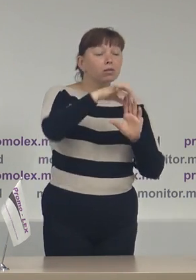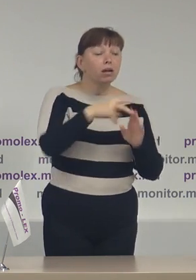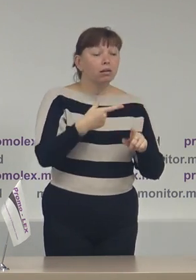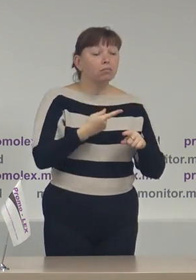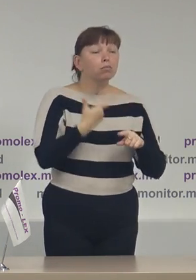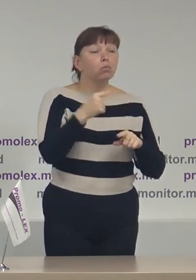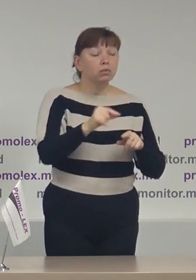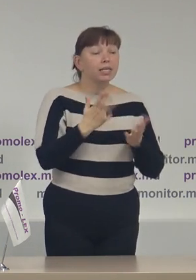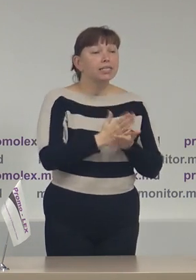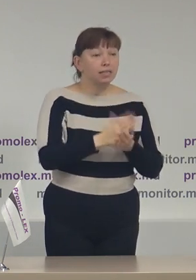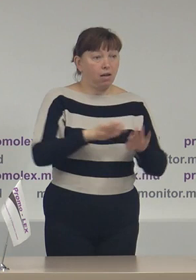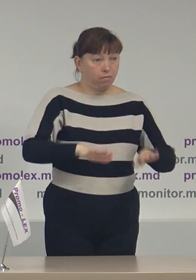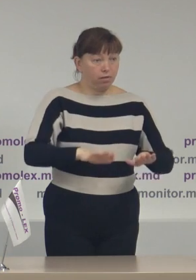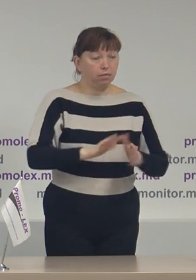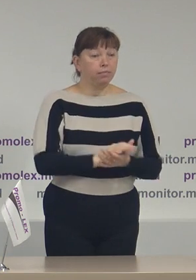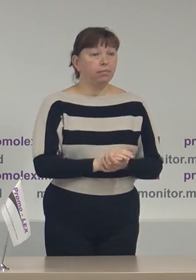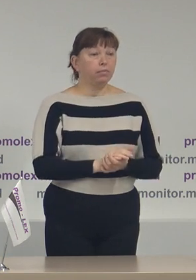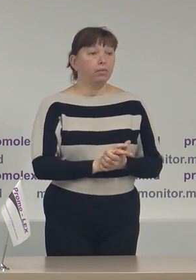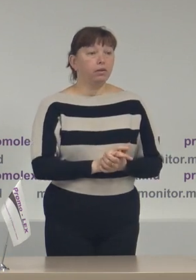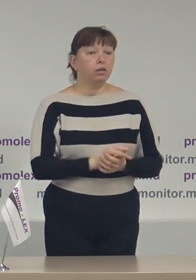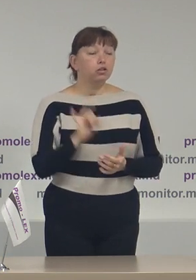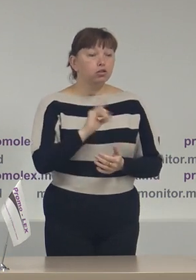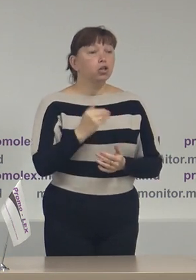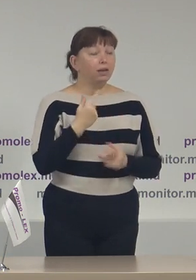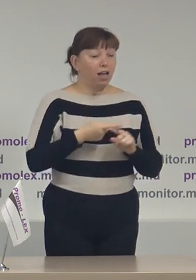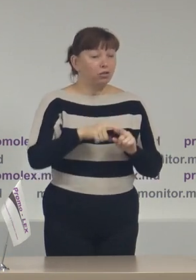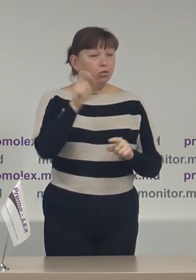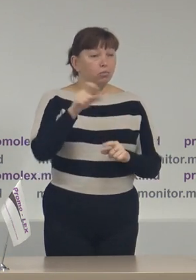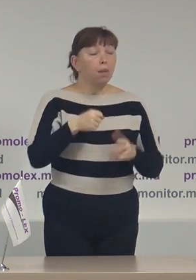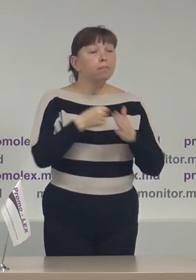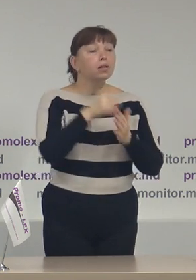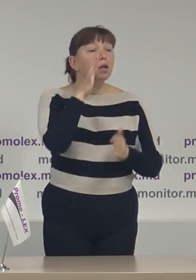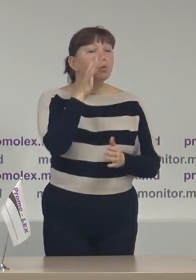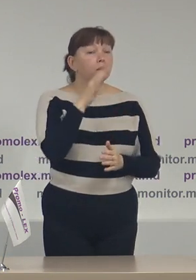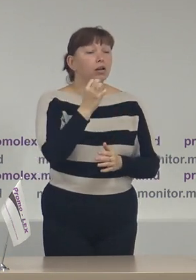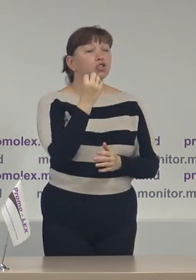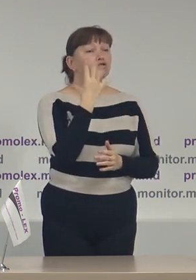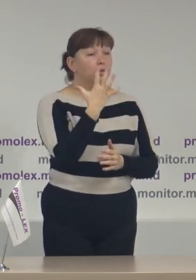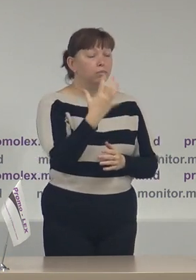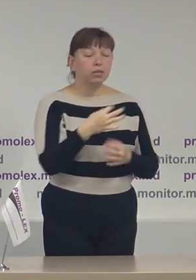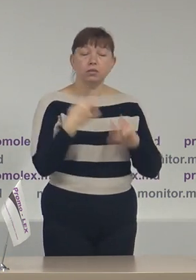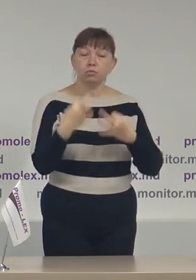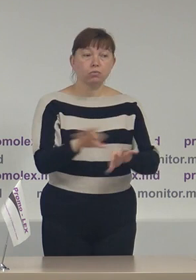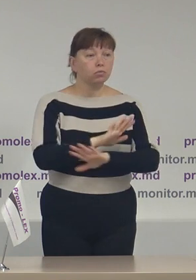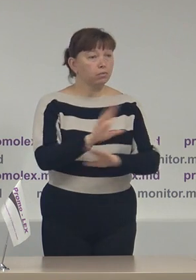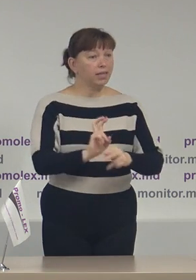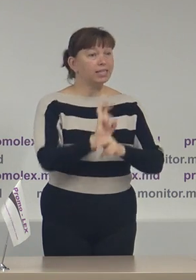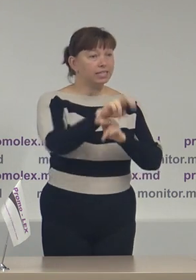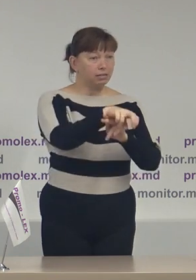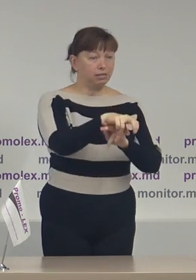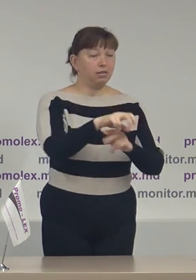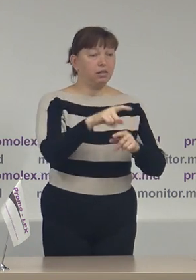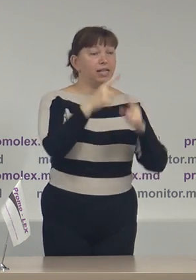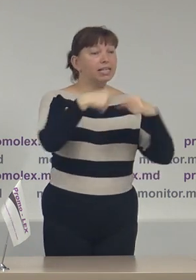aflării și lor, până la ora 15, nu li se va permite accesul în secție de votare,